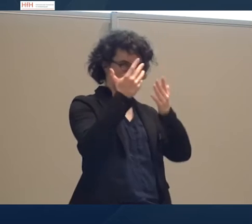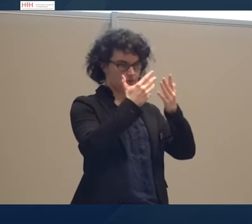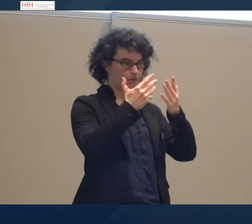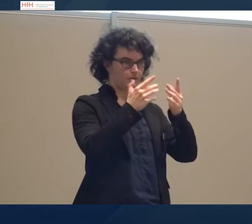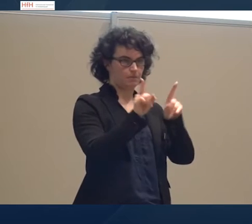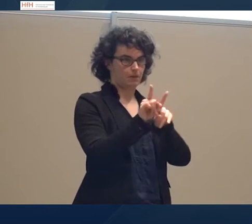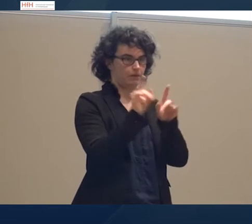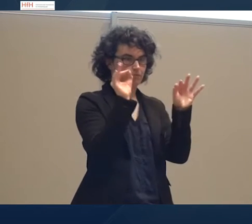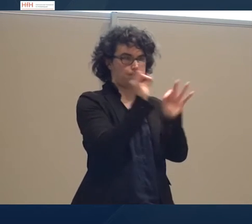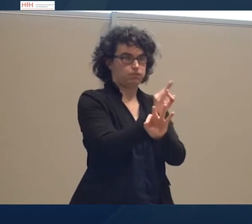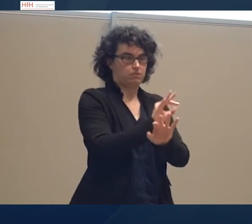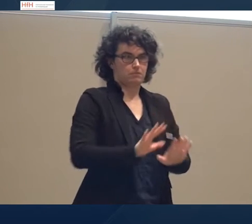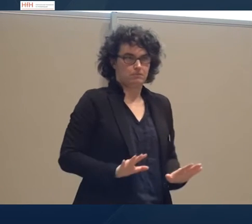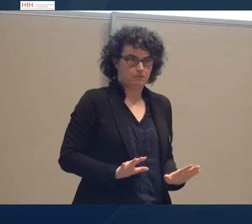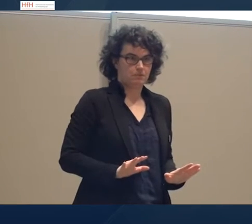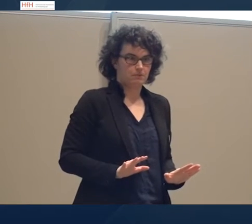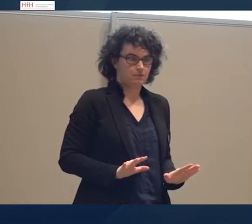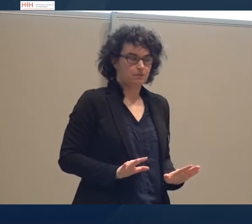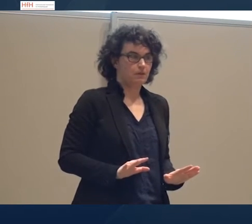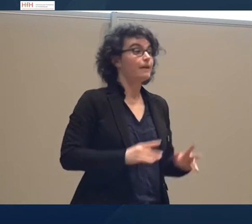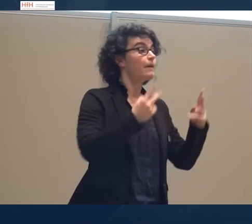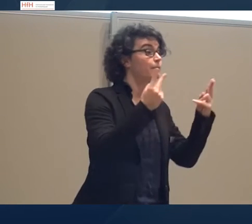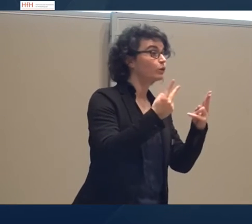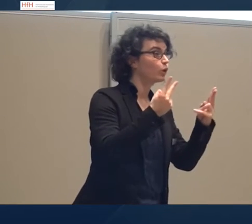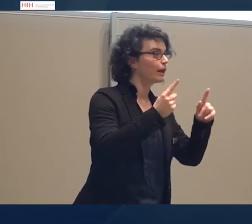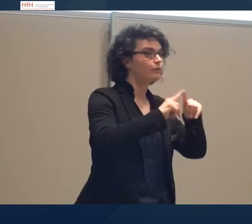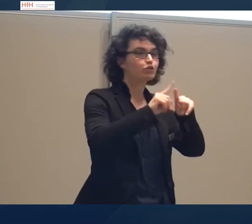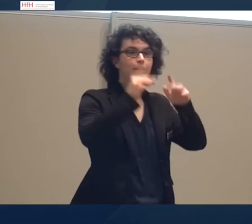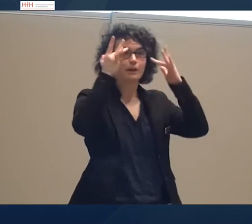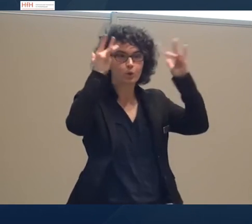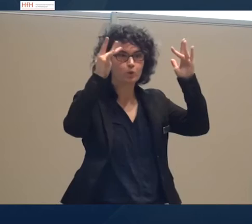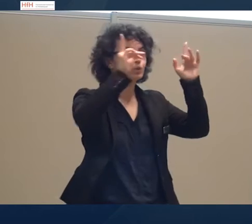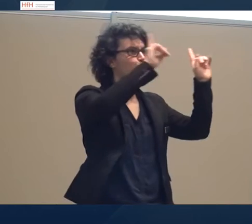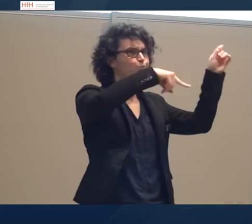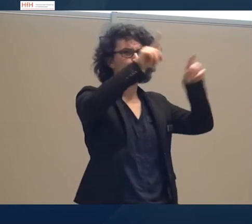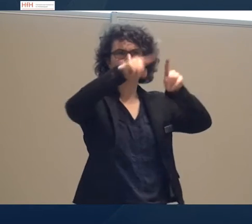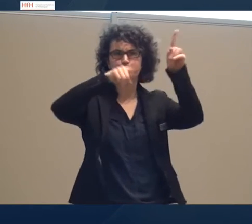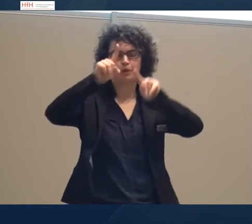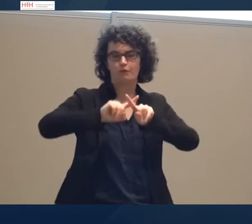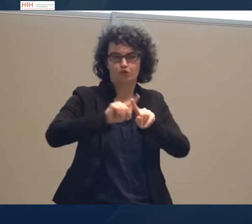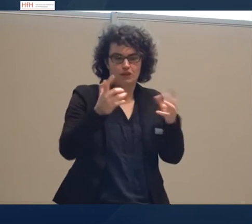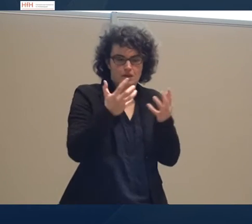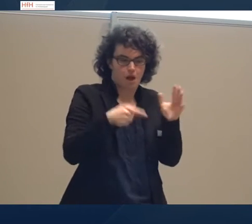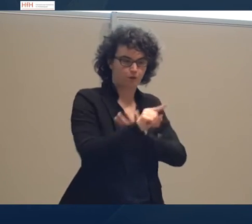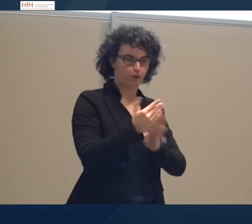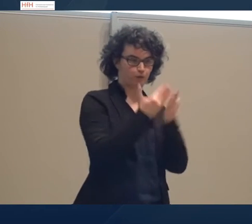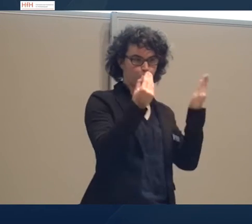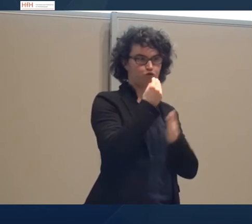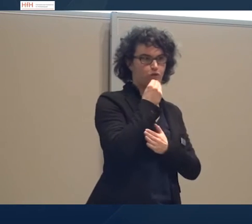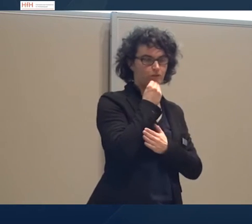aller Minden. Natürlich gibt es in unterschiedlichen Kulturen unterschiedliche Dinge, die man zum Frühstück will. Aber keine, zumindest